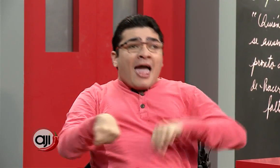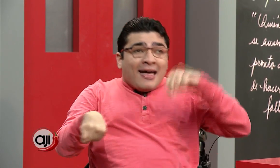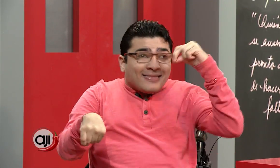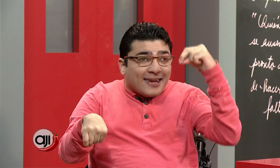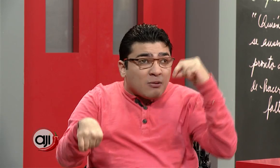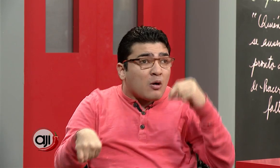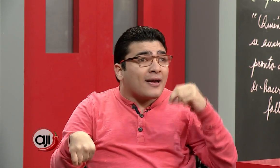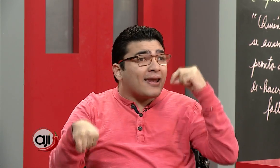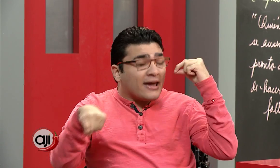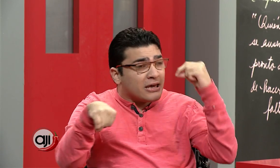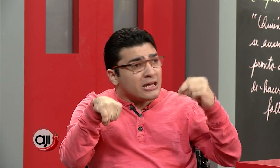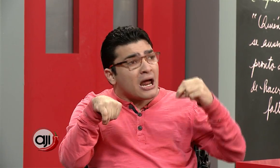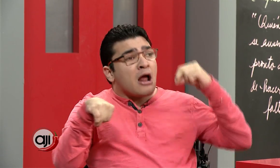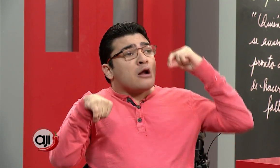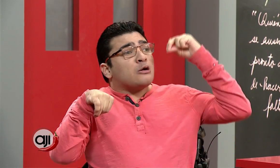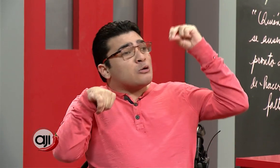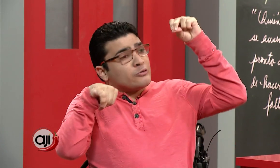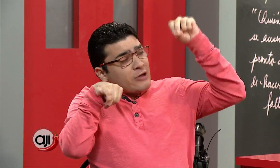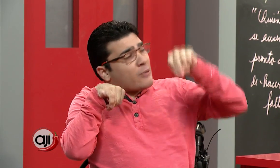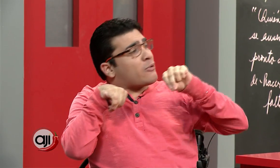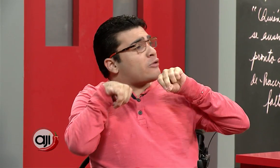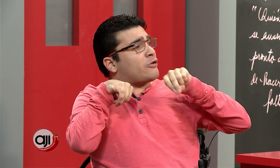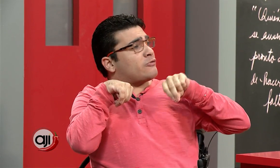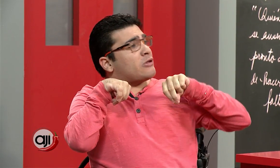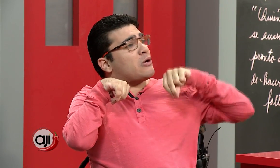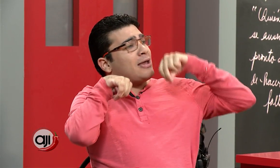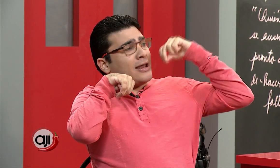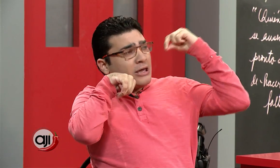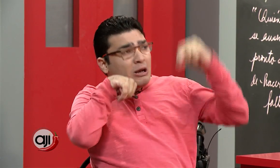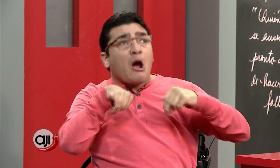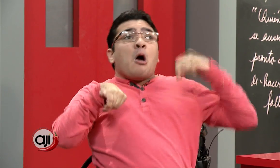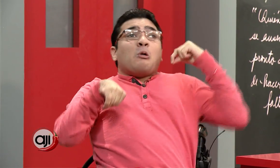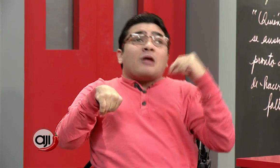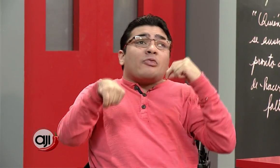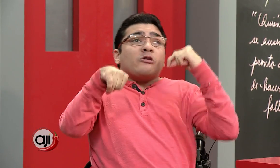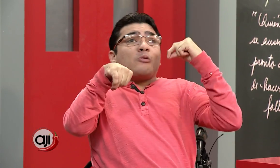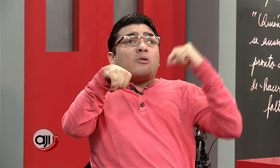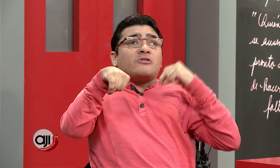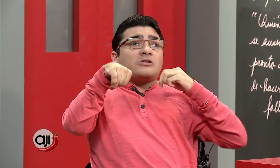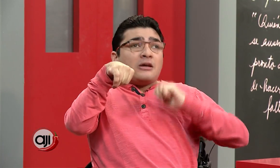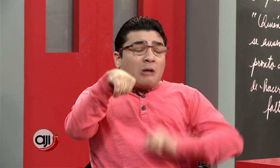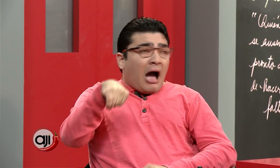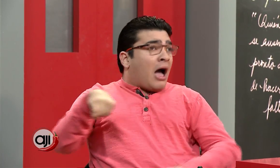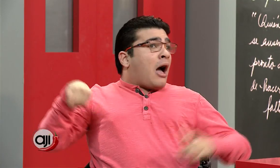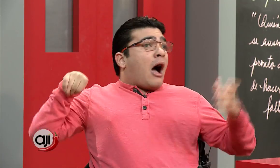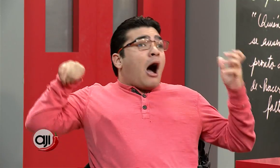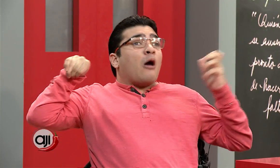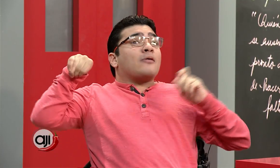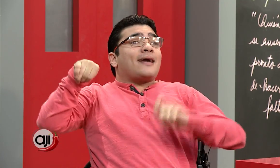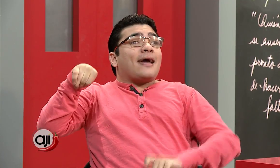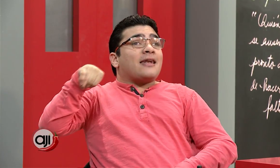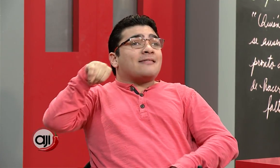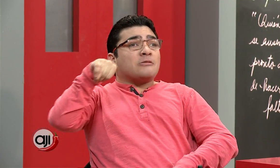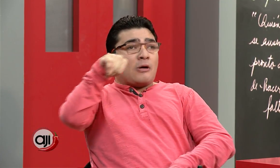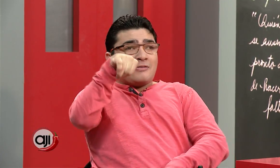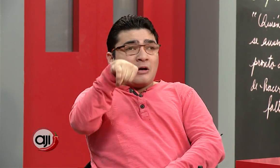tenemos que elegir, luchar por nuestros sueños y elegir una actitud positiva, aunque la situación